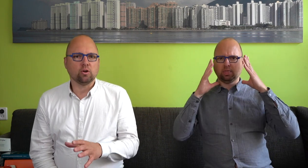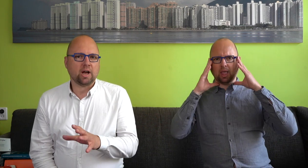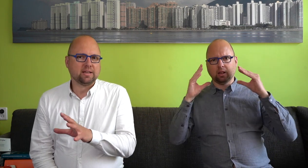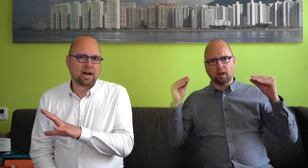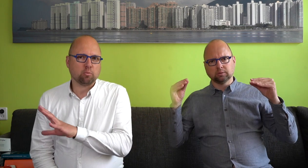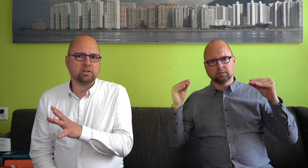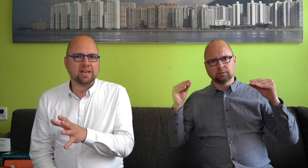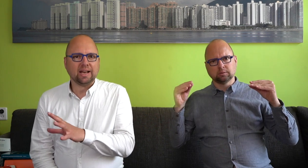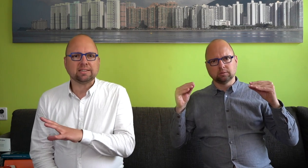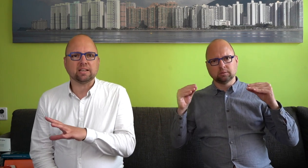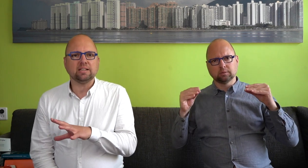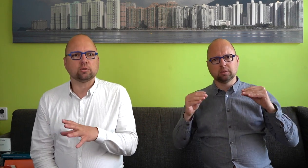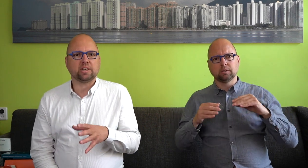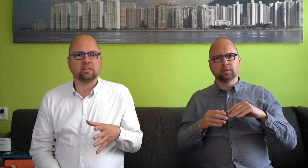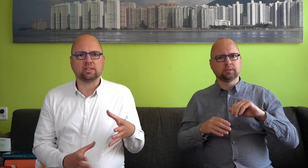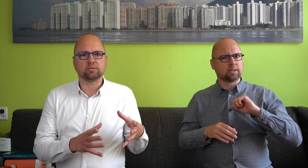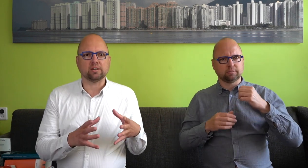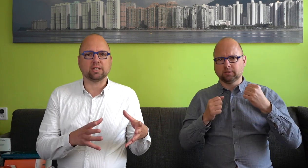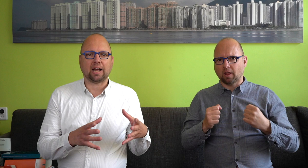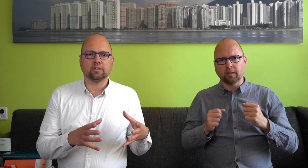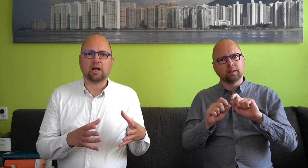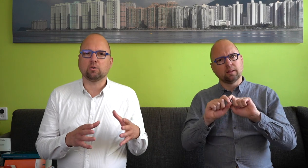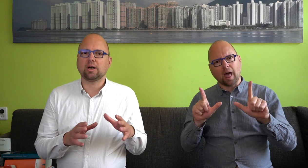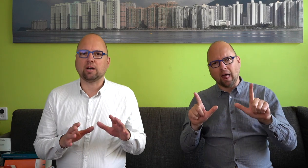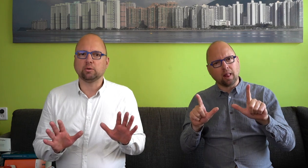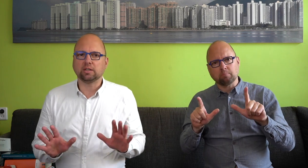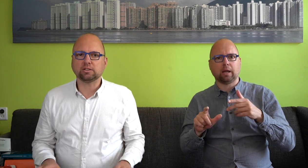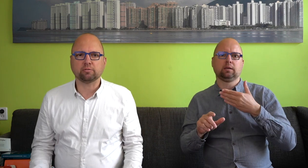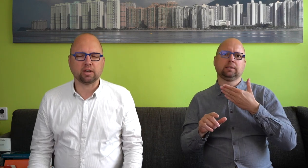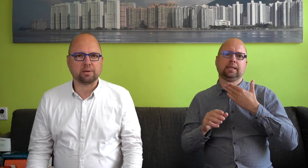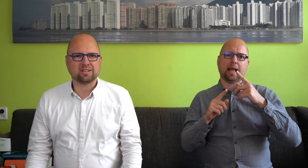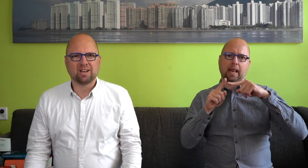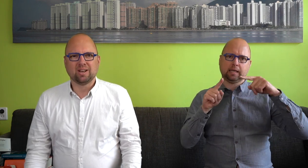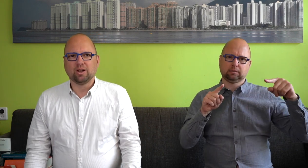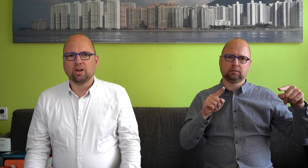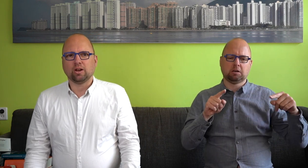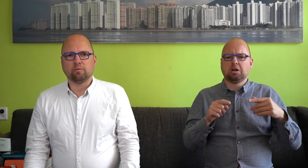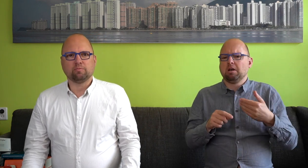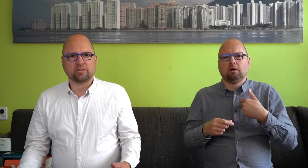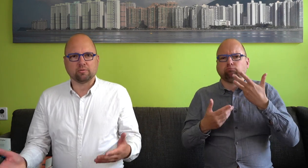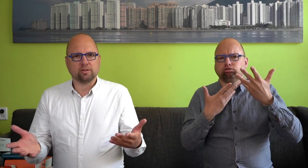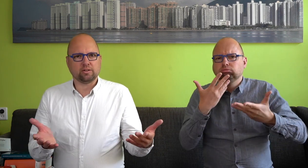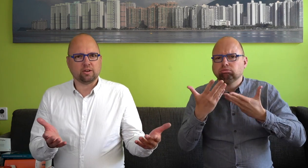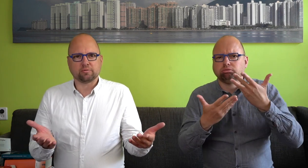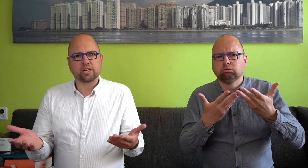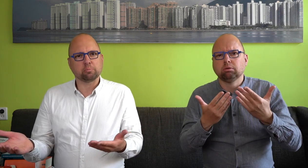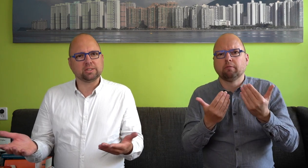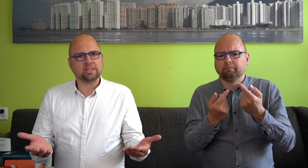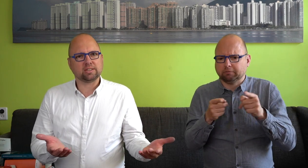en daarom een dialect, en niet zozeer een zelfstandige taal. Nou, ga ik u niet lastigvallen met wat dan het verschil precies